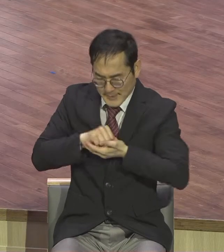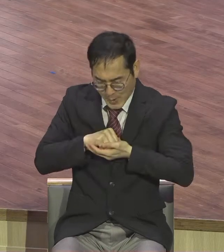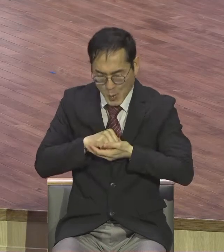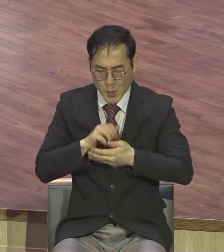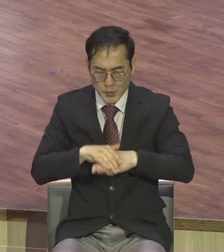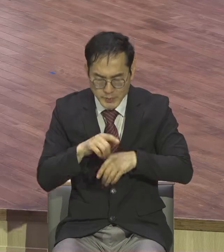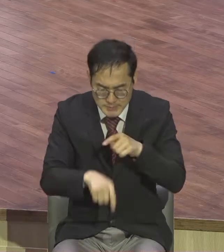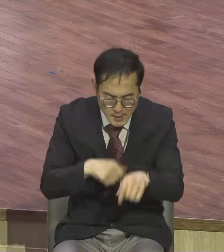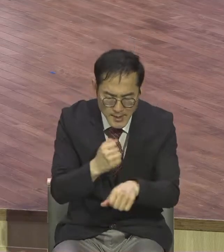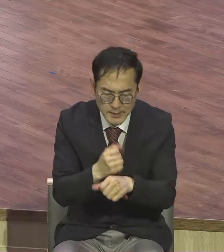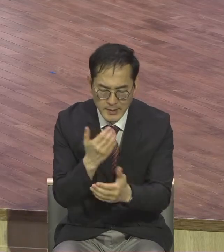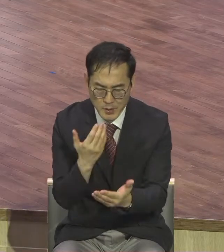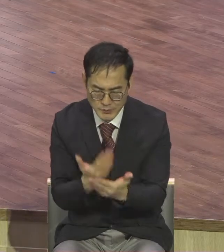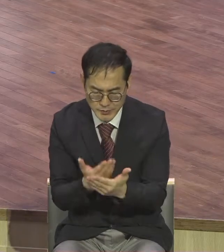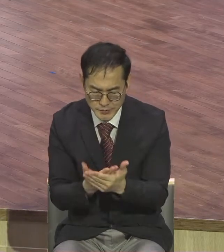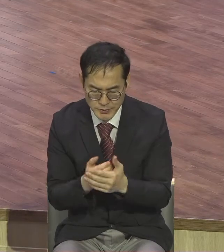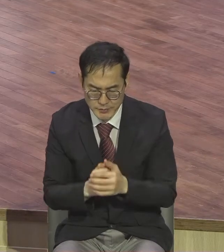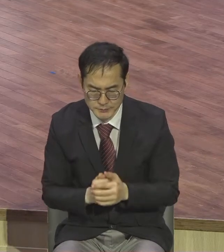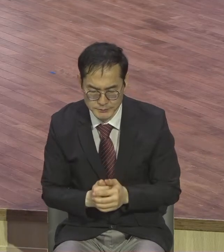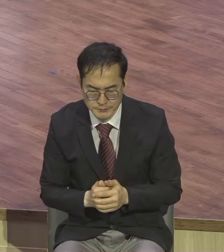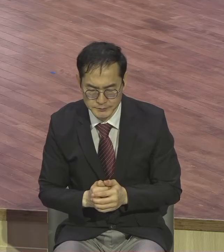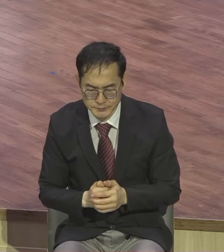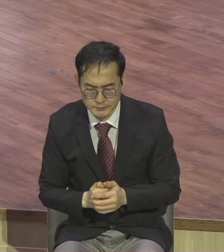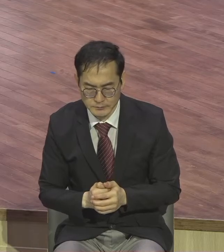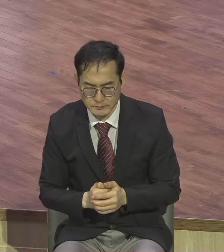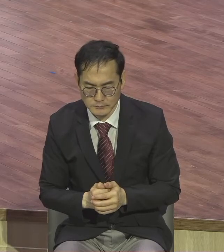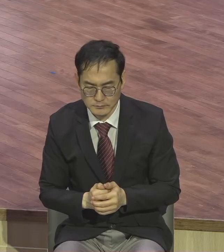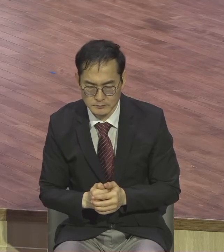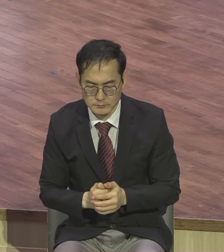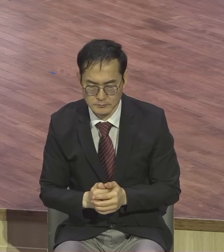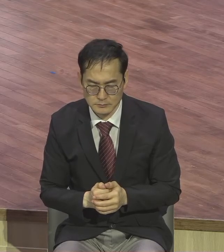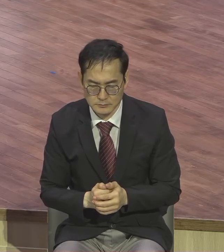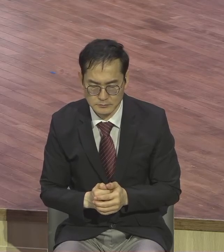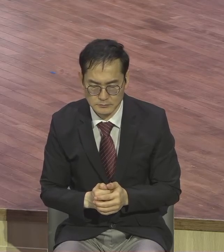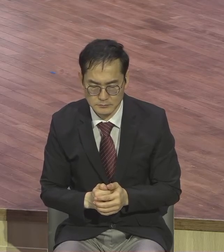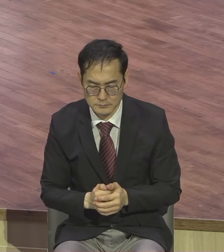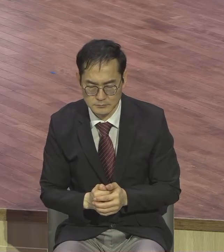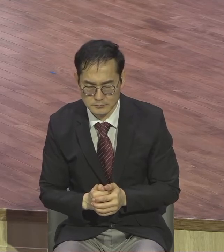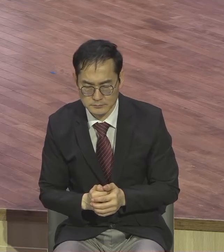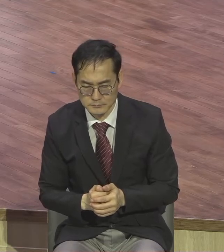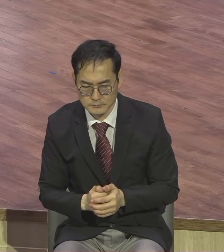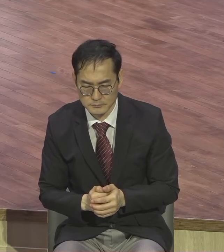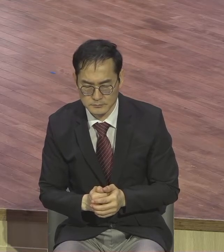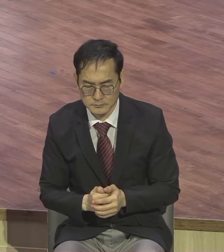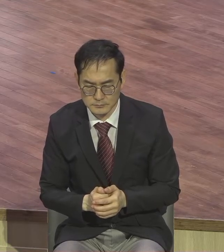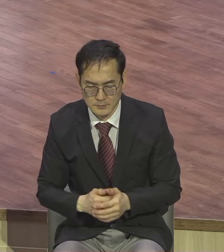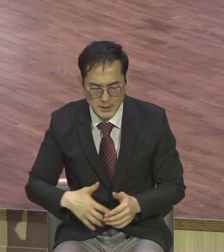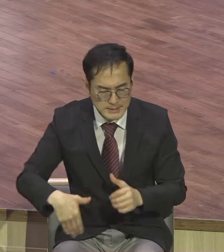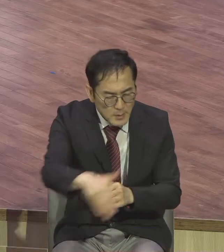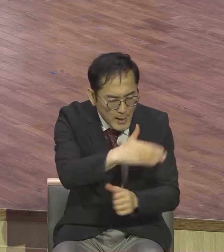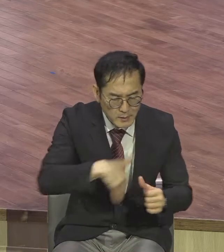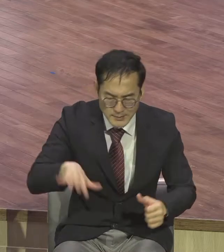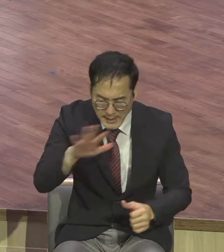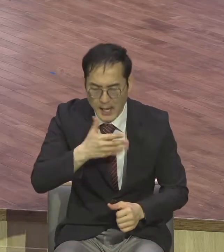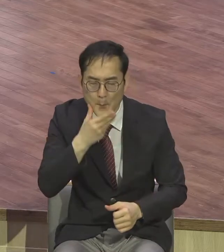주옵사사 지금부터 어떤 환경 어떤 상황 속에서도 모든 것을 다 복음의 눈으로 보고 복음으로 편집하는